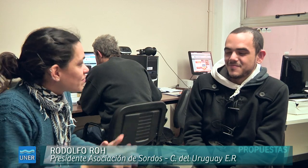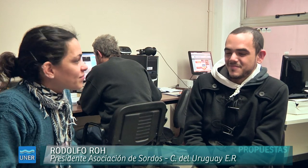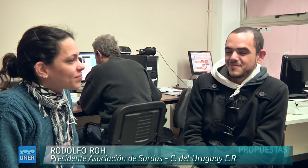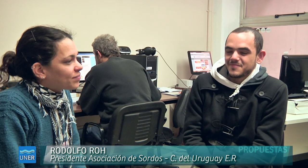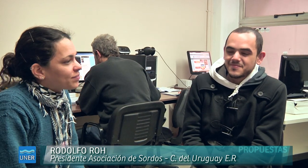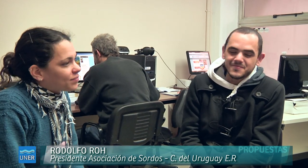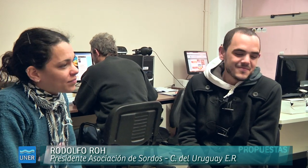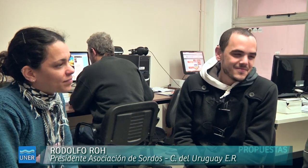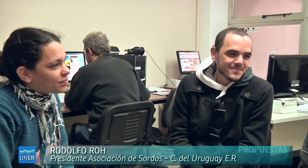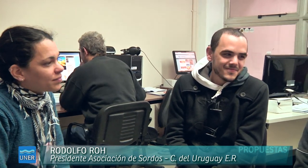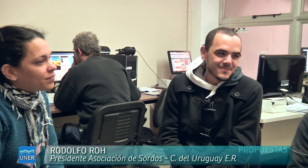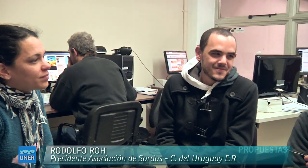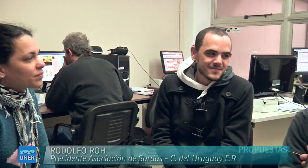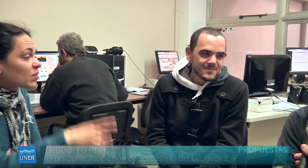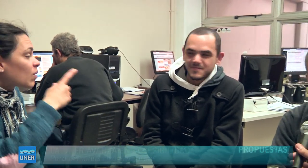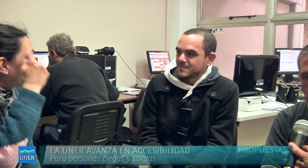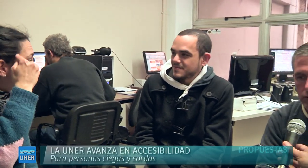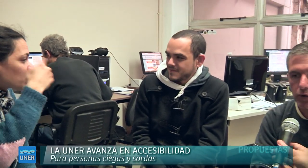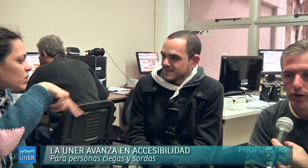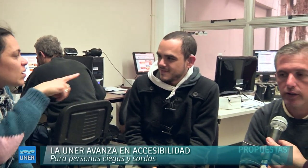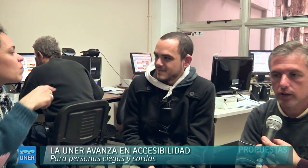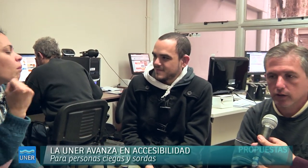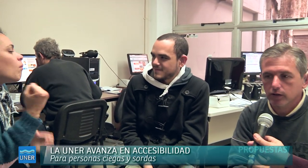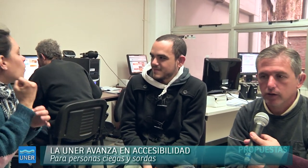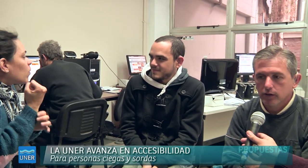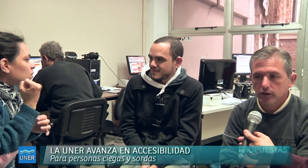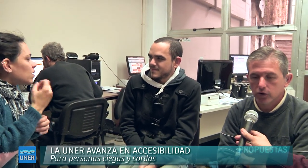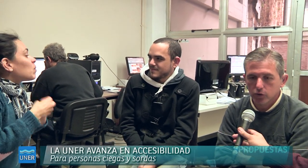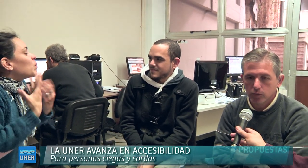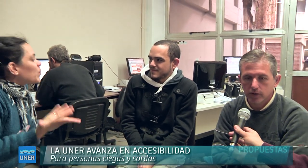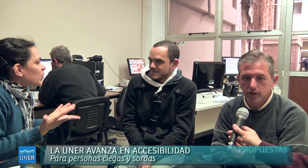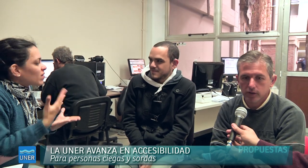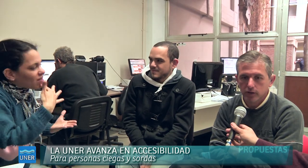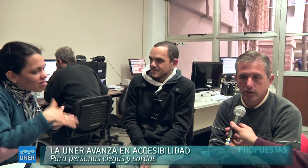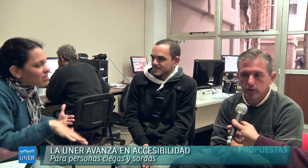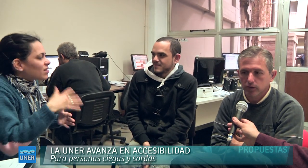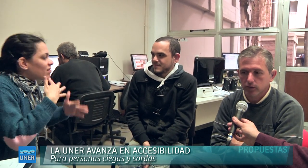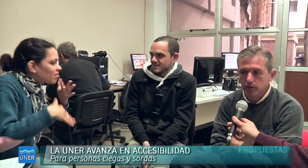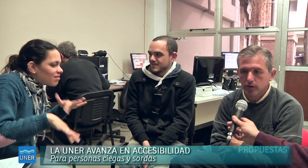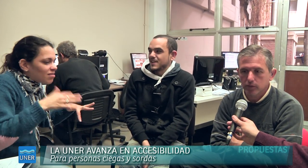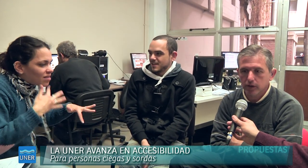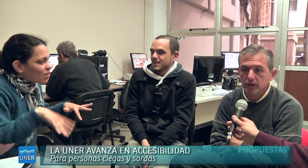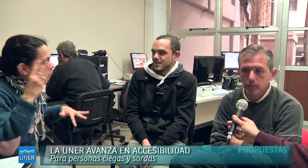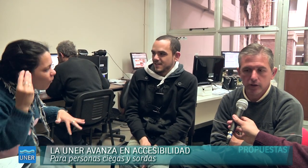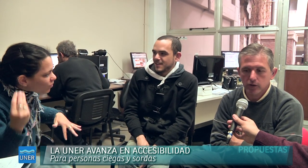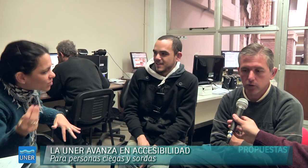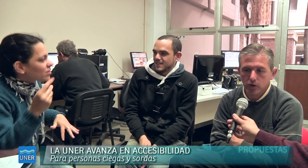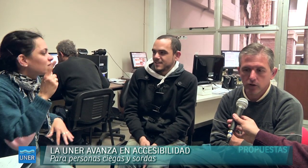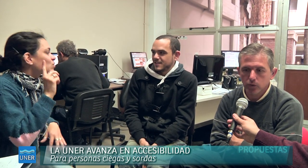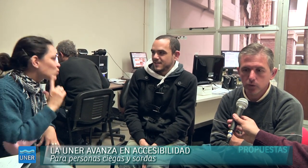verdad que sí, es muy importante para que se puedan entender, entre todos, para que hacia el día de mañana o hacia el